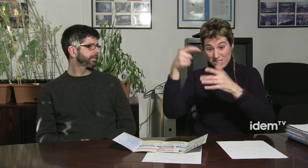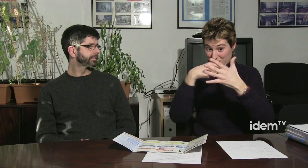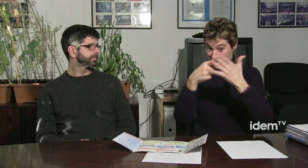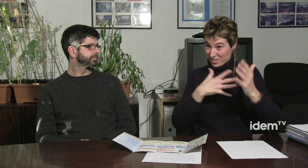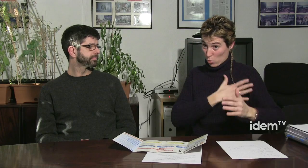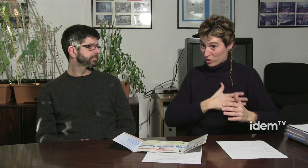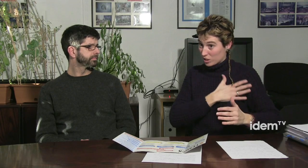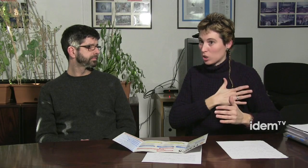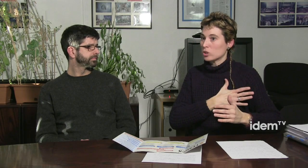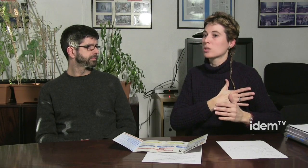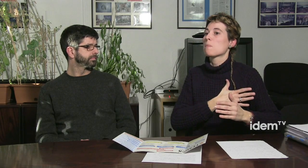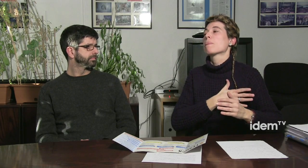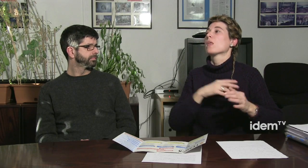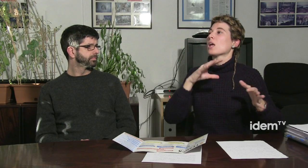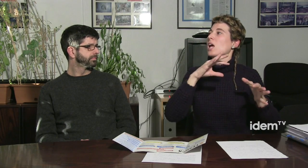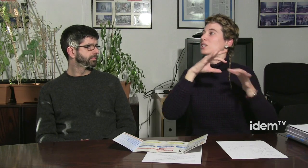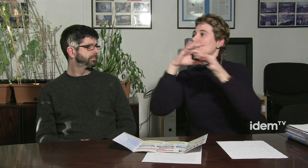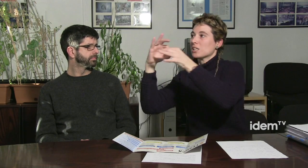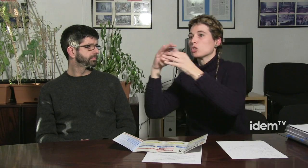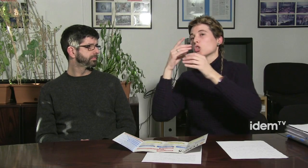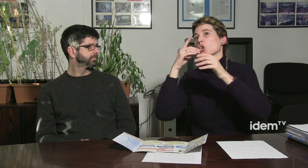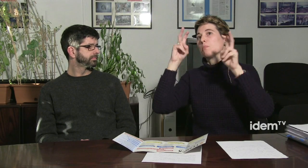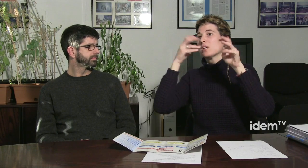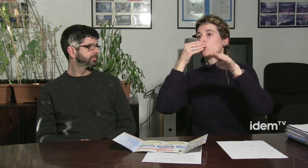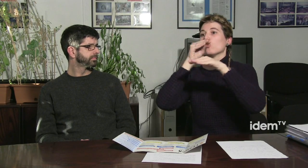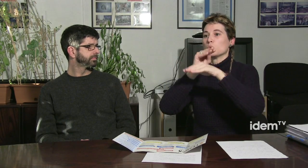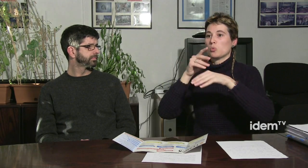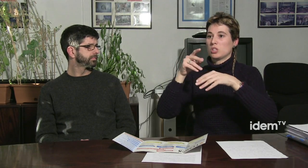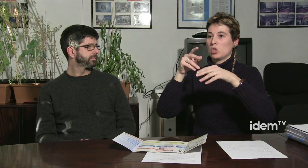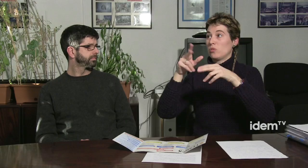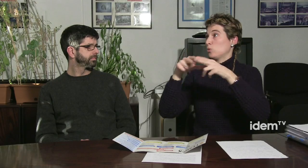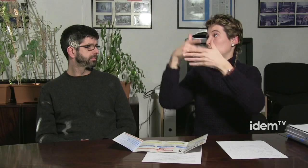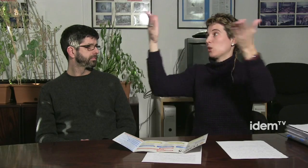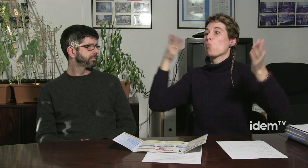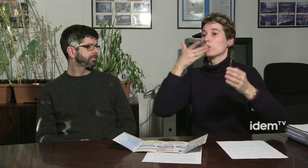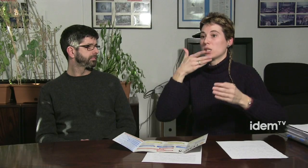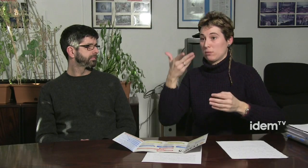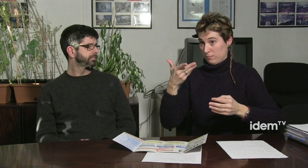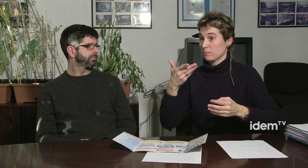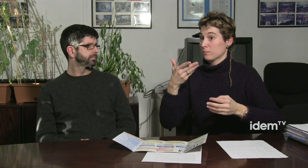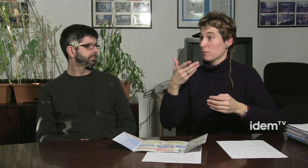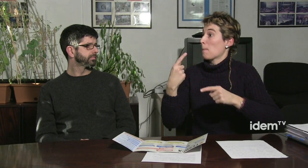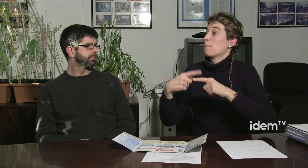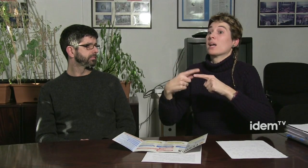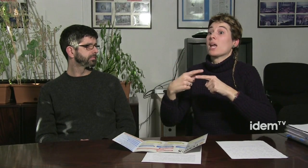l'objectiu de les cinc comissions és, sobretot, aconseguir subvencions,